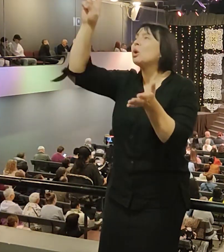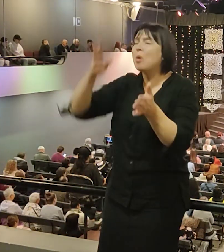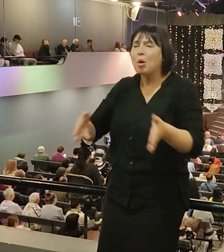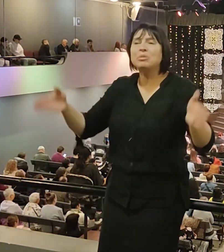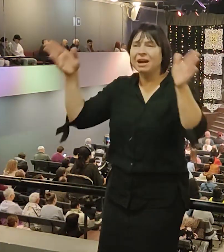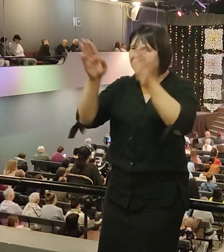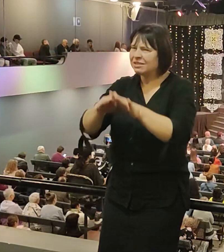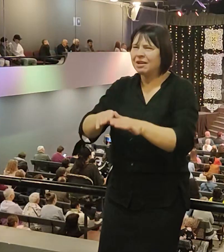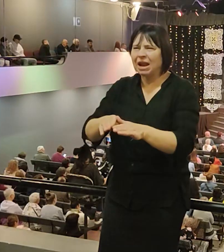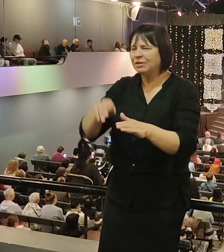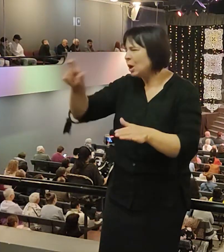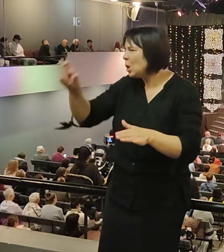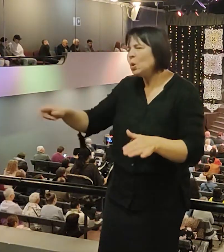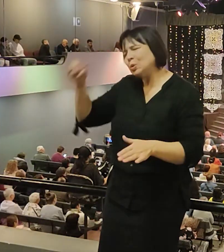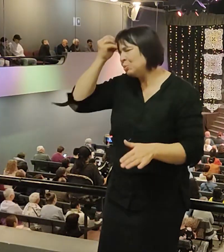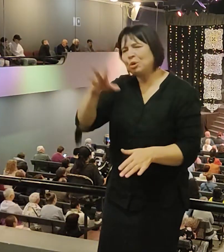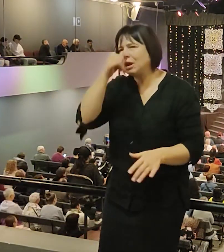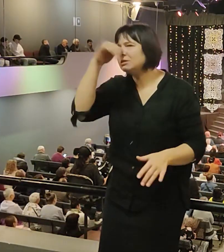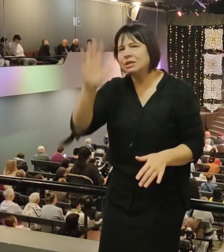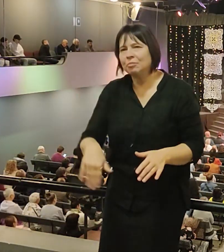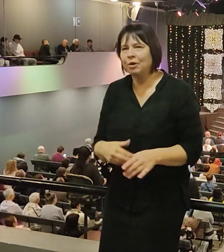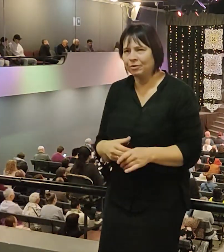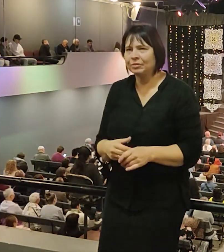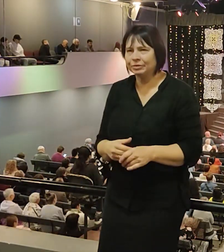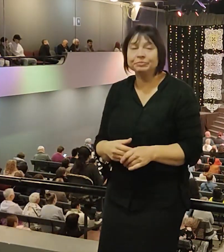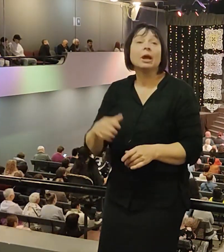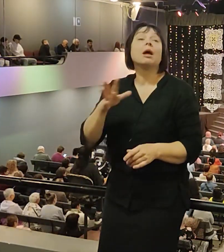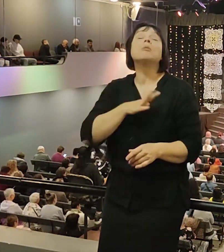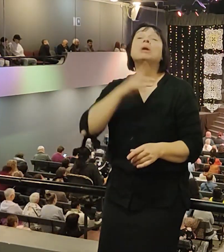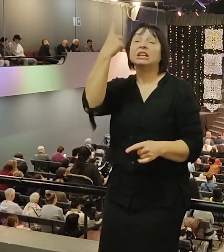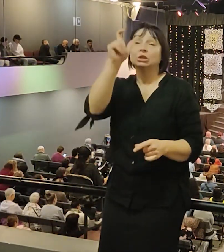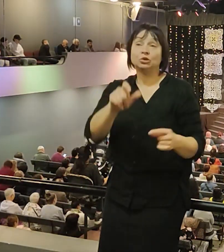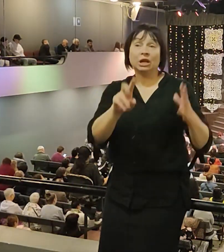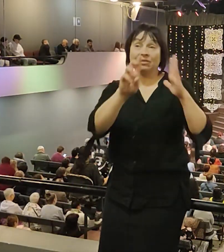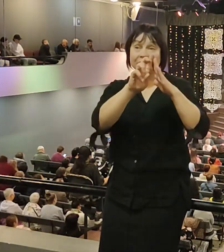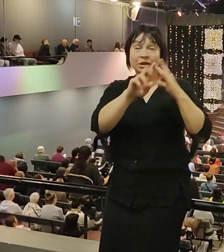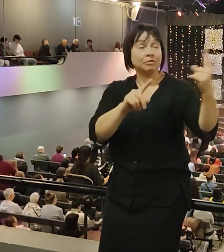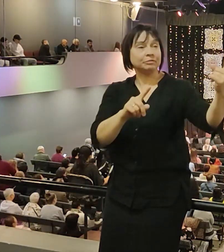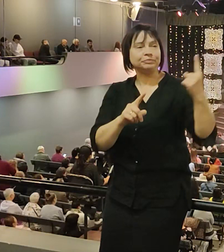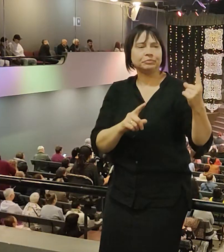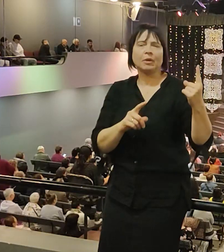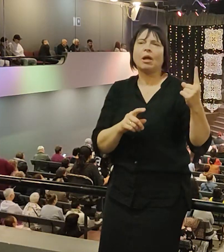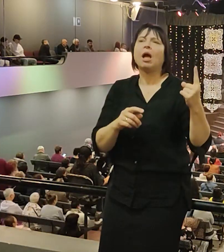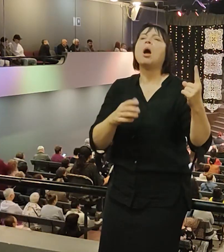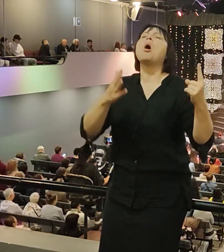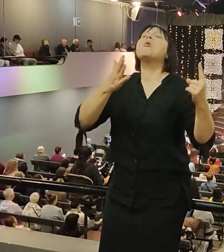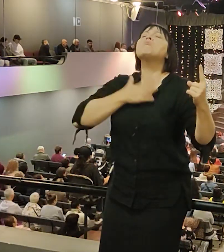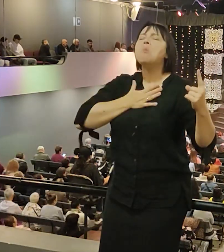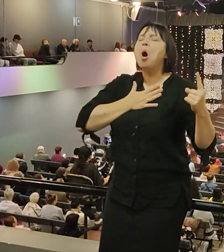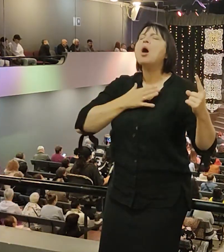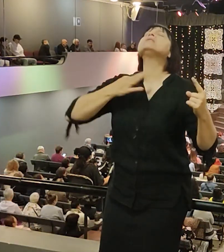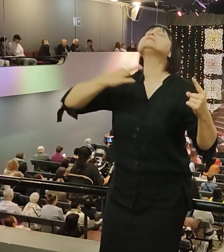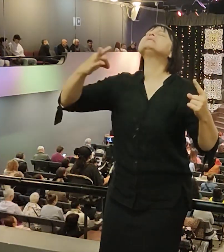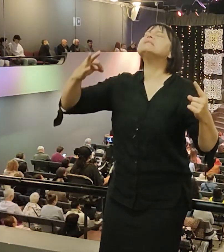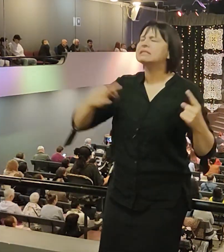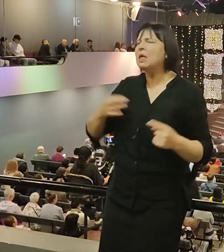Алло? Один пришел ко мне, один в церкви говорит, мой сын проклял тебя. Я говорю,